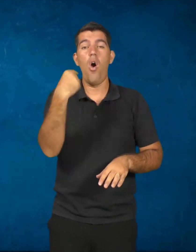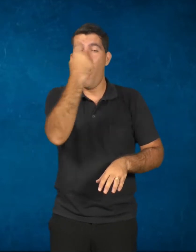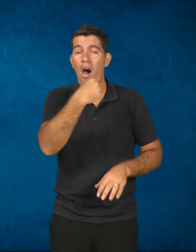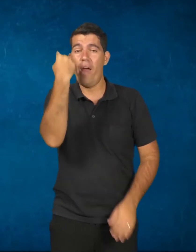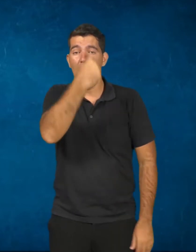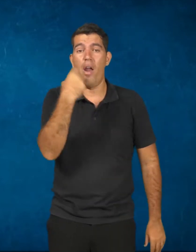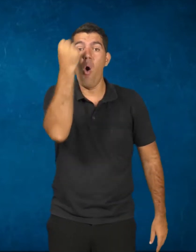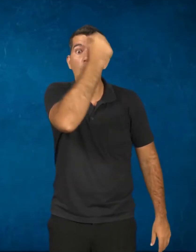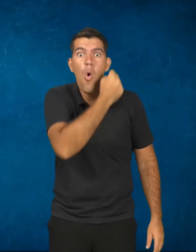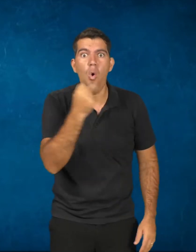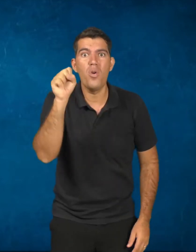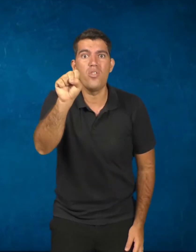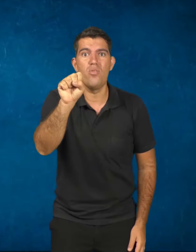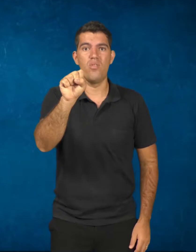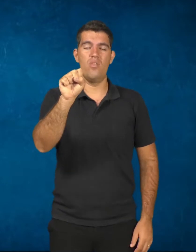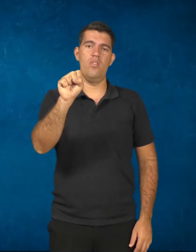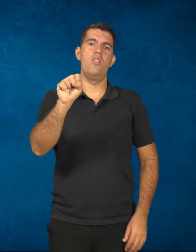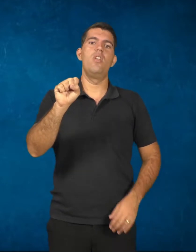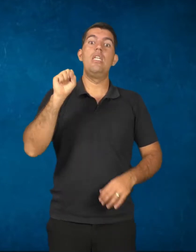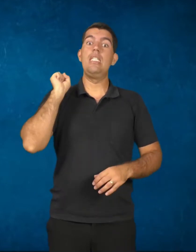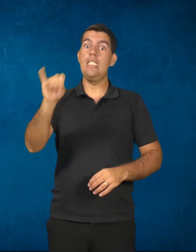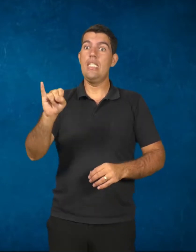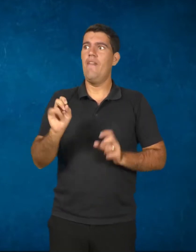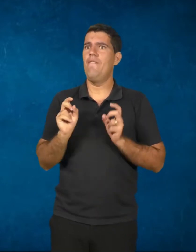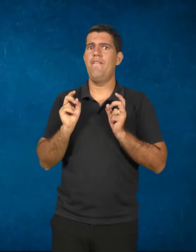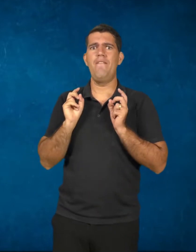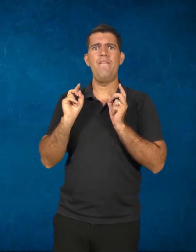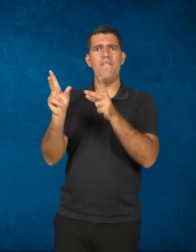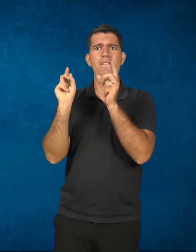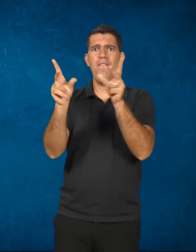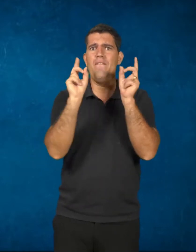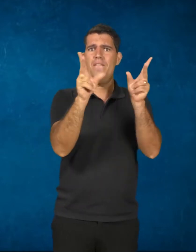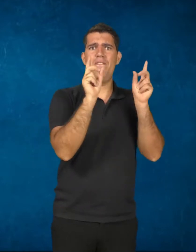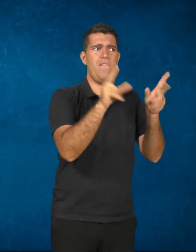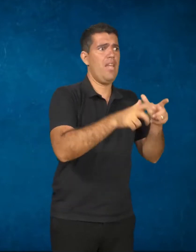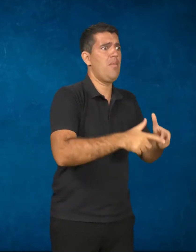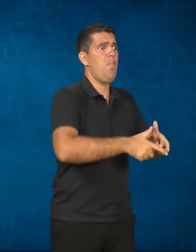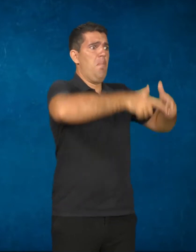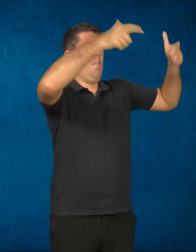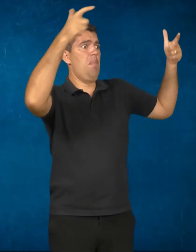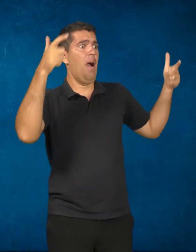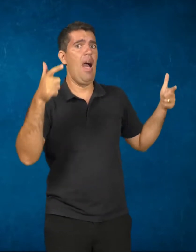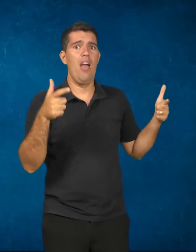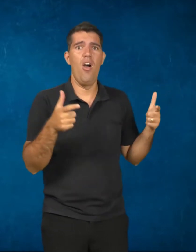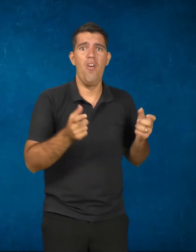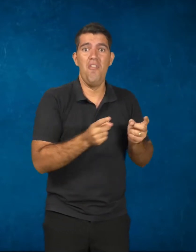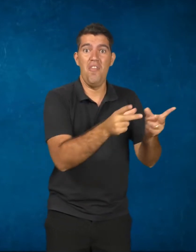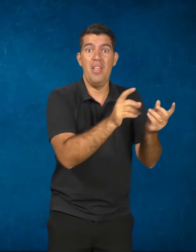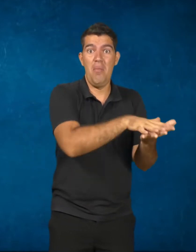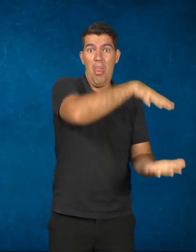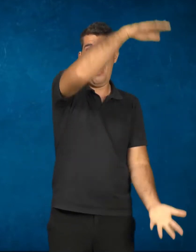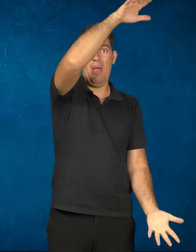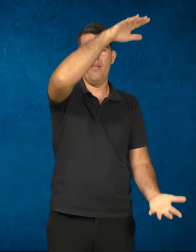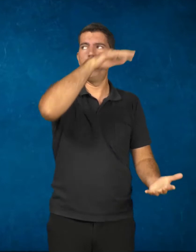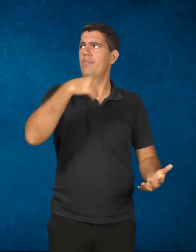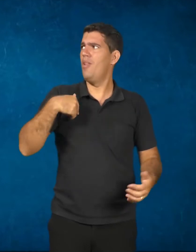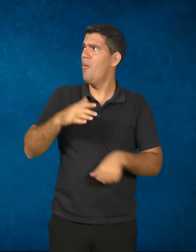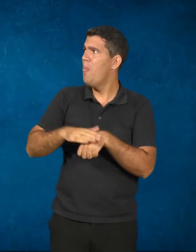por dia. Quando a fábrica está precisando de produzir mais, tem uma demanda maior, ela tem que trabalhar um pouco